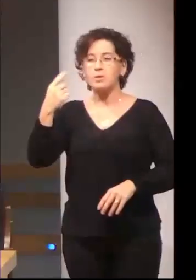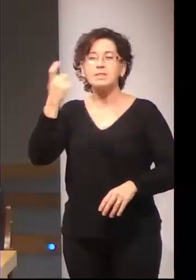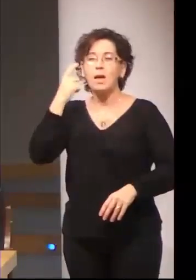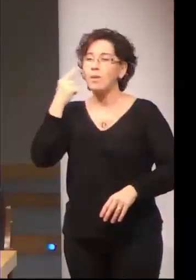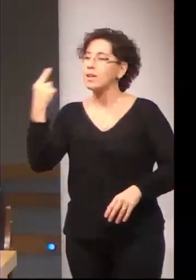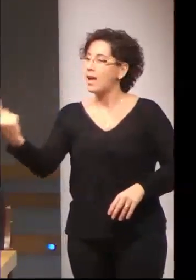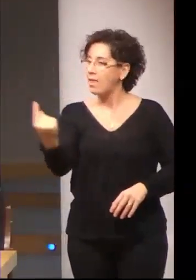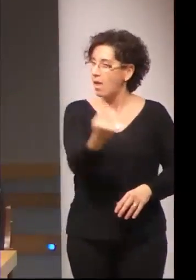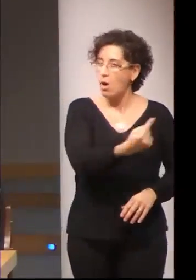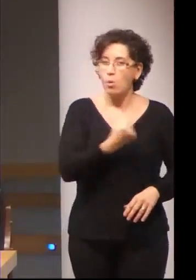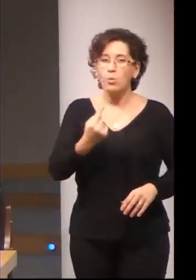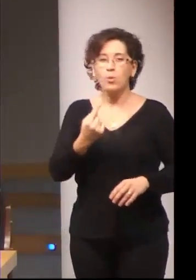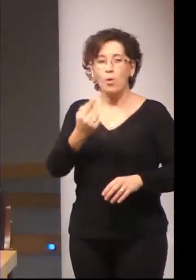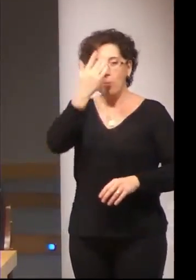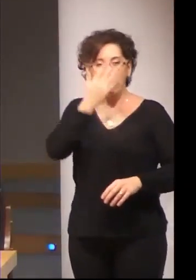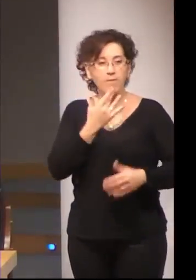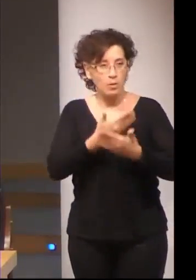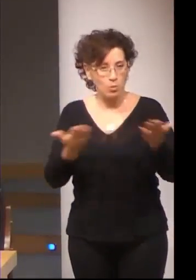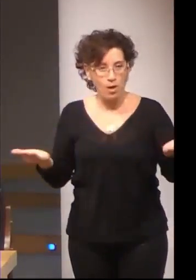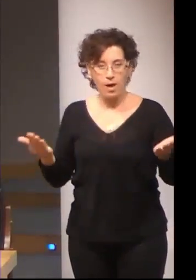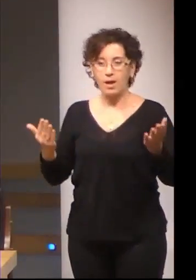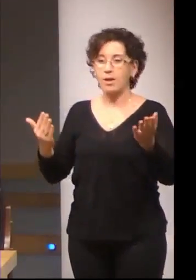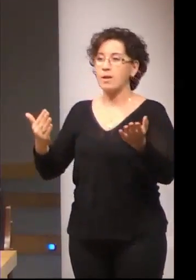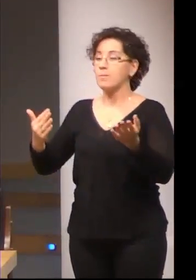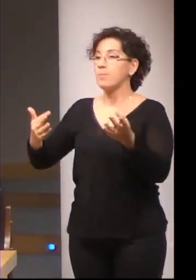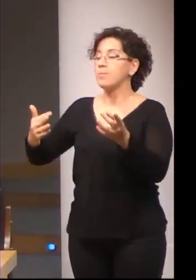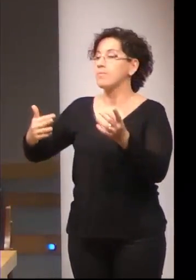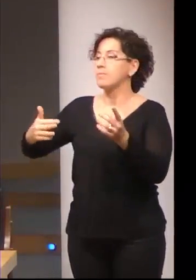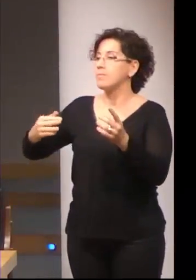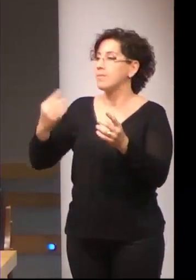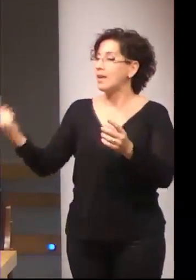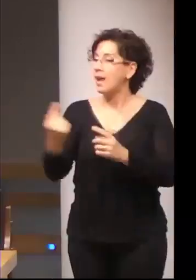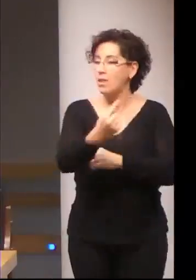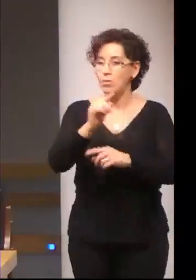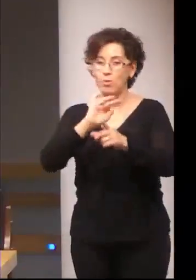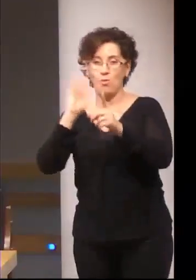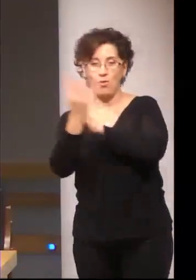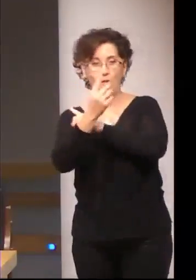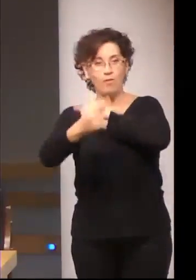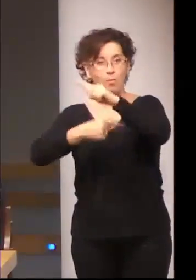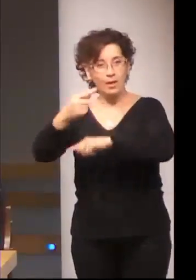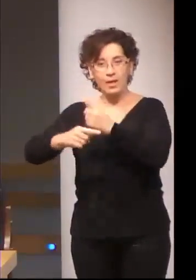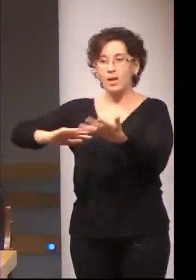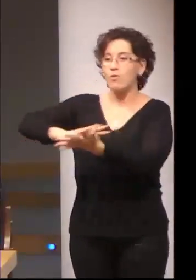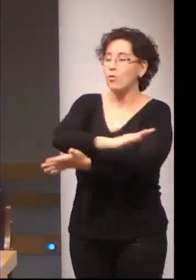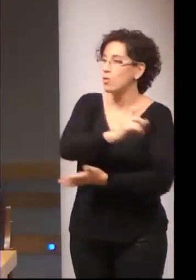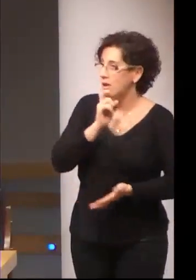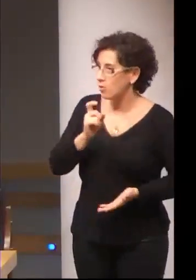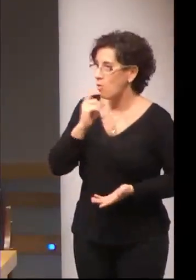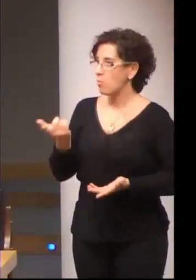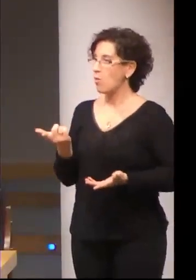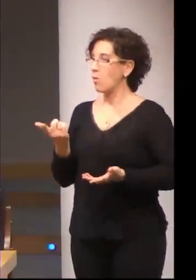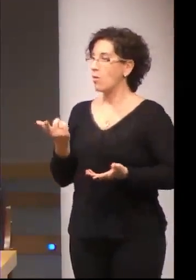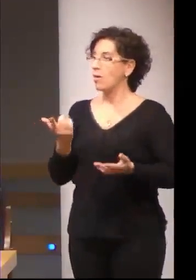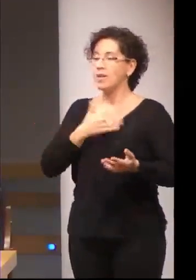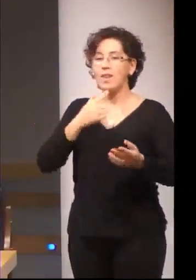ver un poquito las influencias de su entorno familiar, qué aspectos se han desarrollado, qué factores y ahora